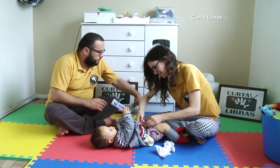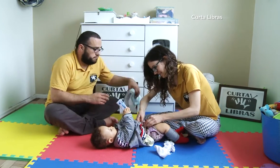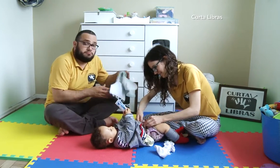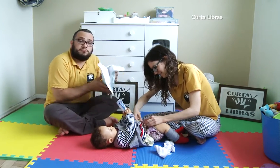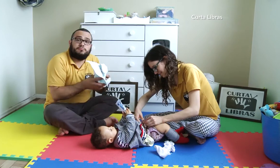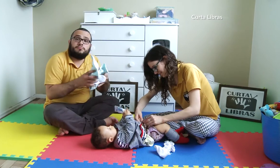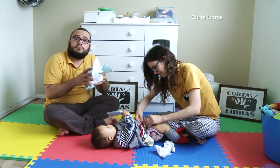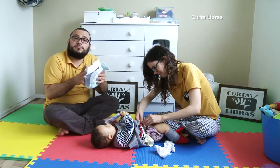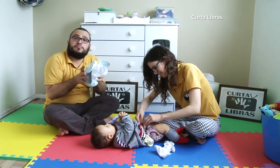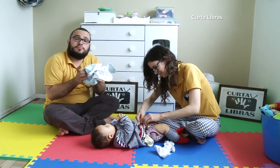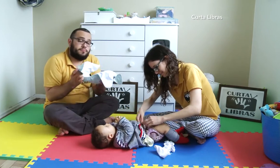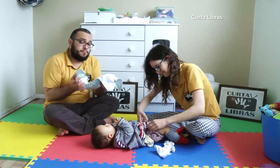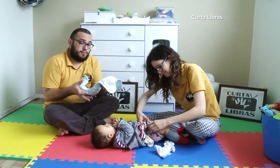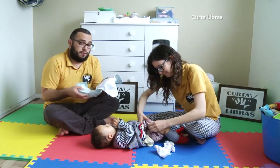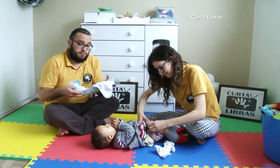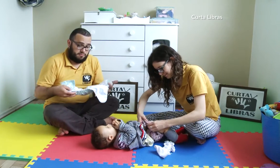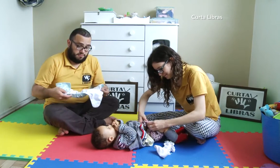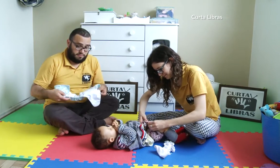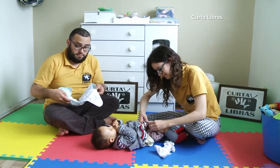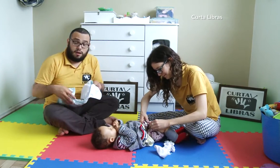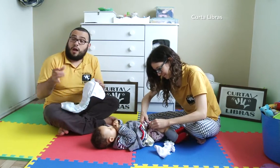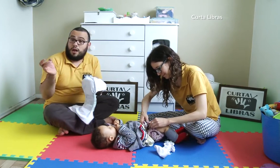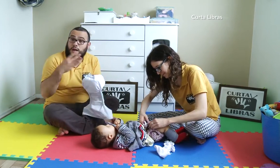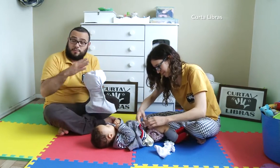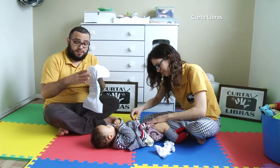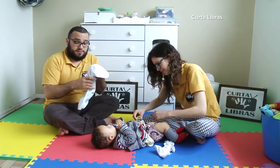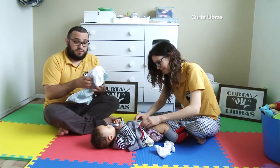Essa fralda aqui pode ser de dois jeitos diferentes.